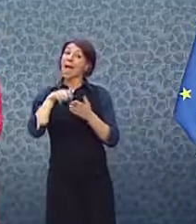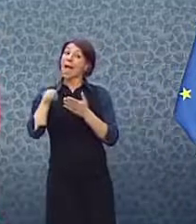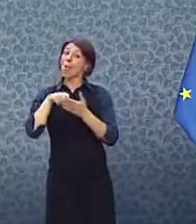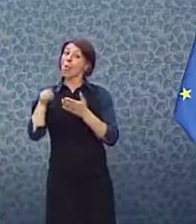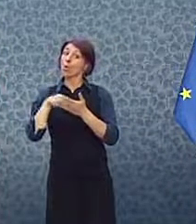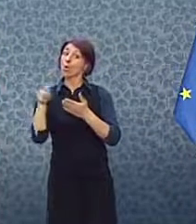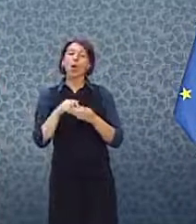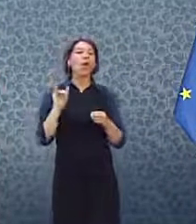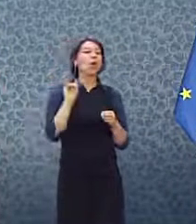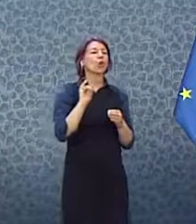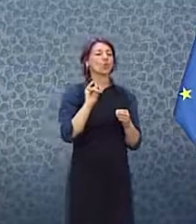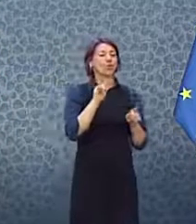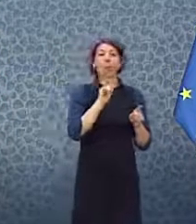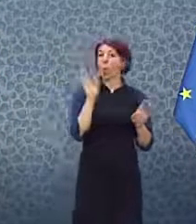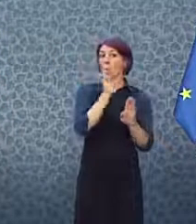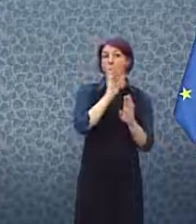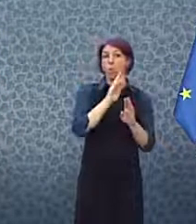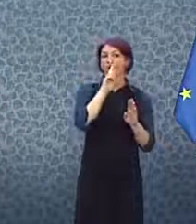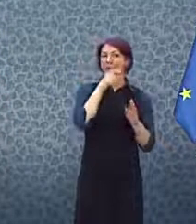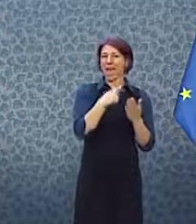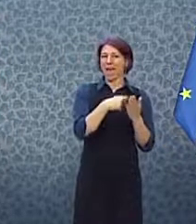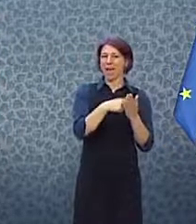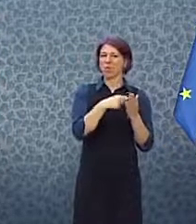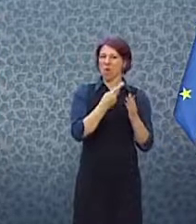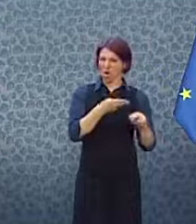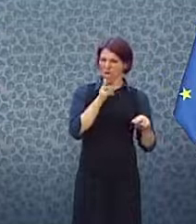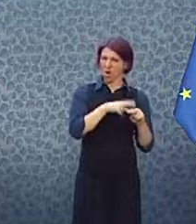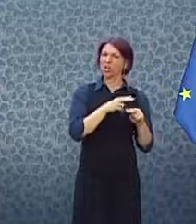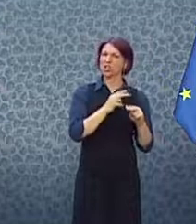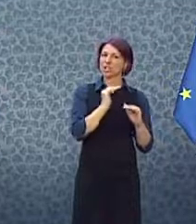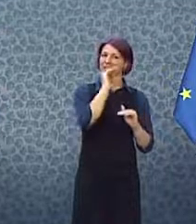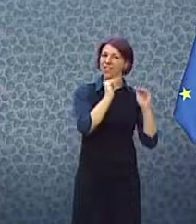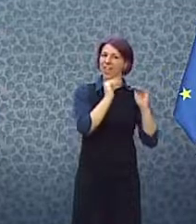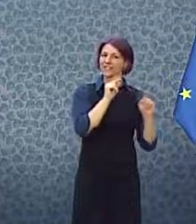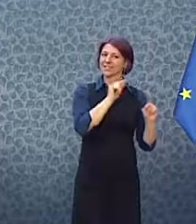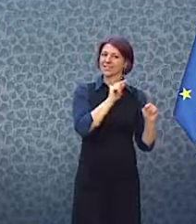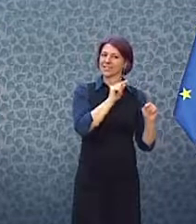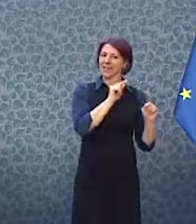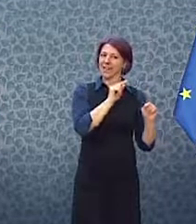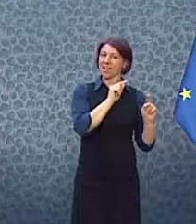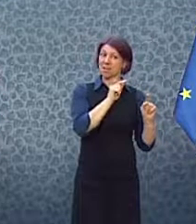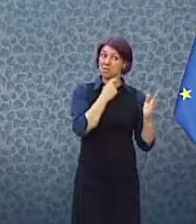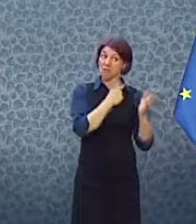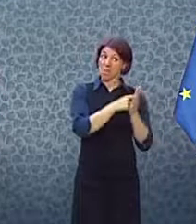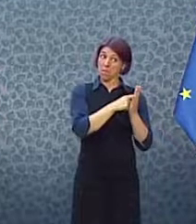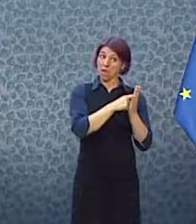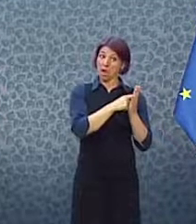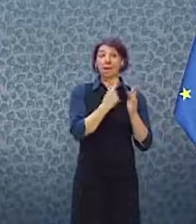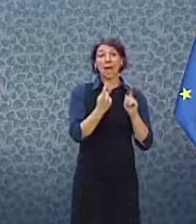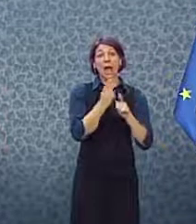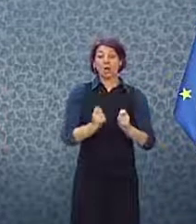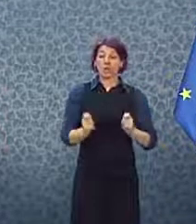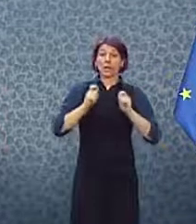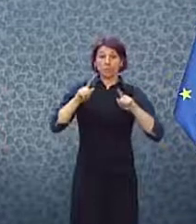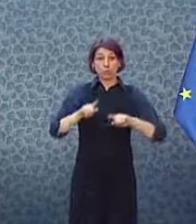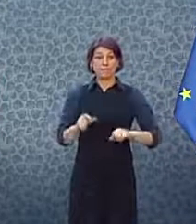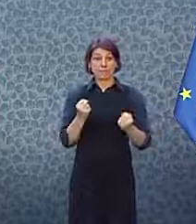A vidíte to jako potenciální handicap pro předsednictví, pro to, co